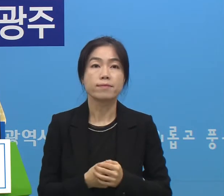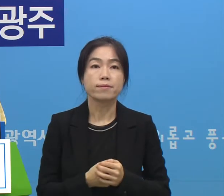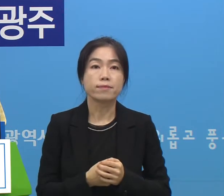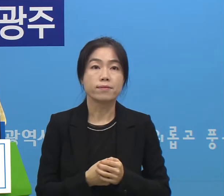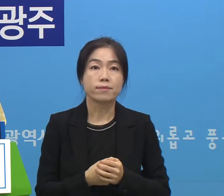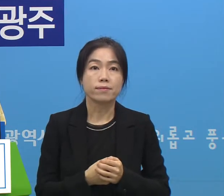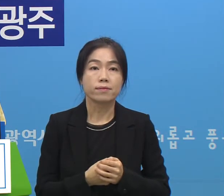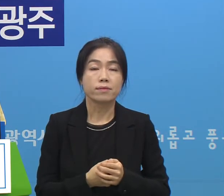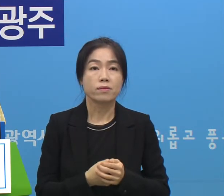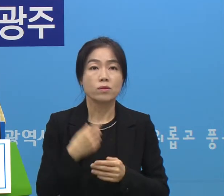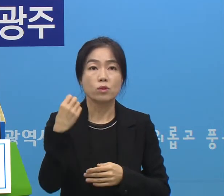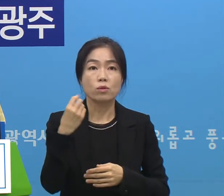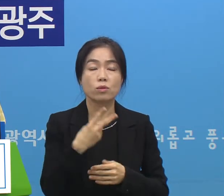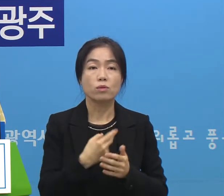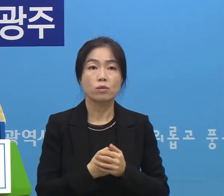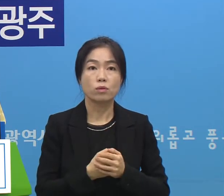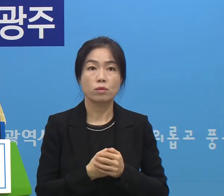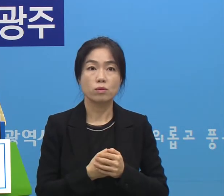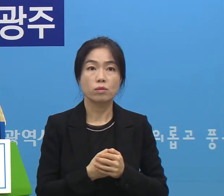그리고